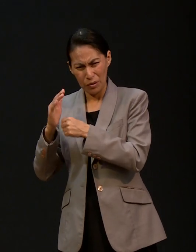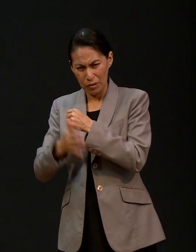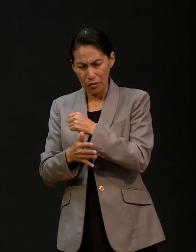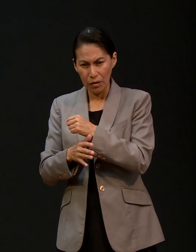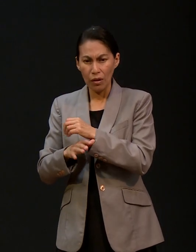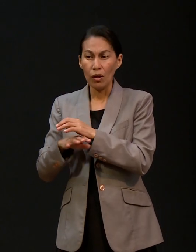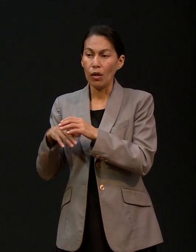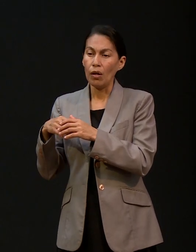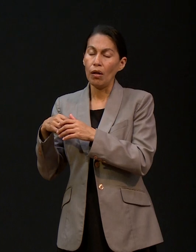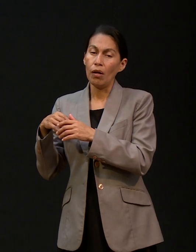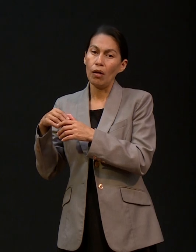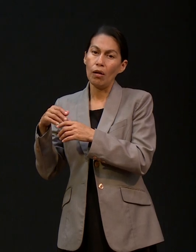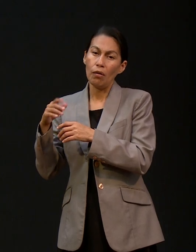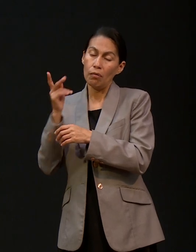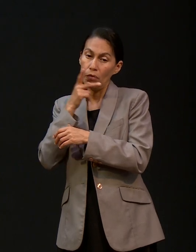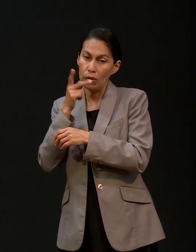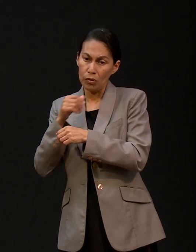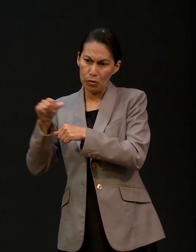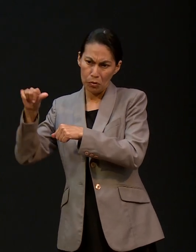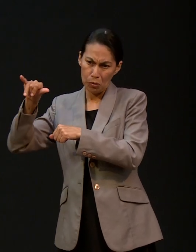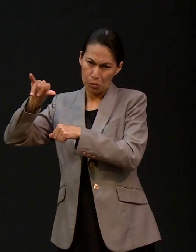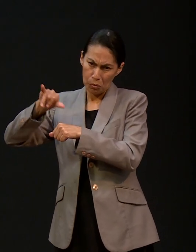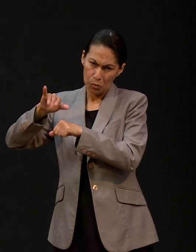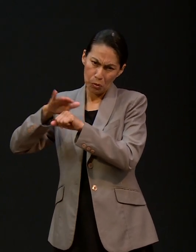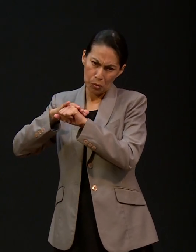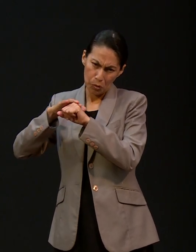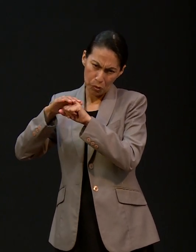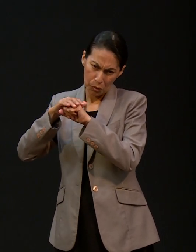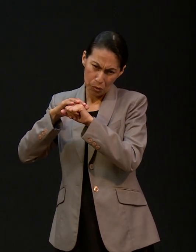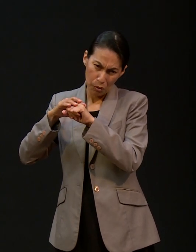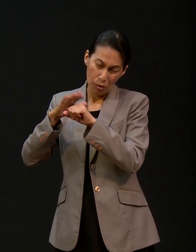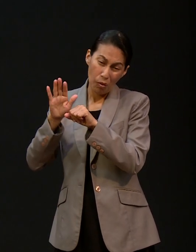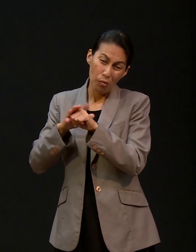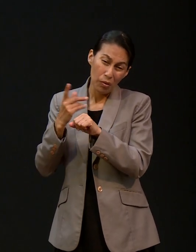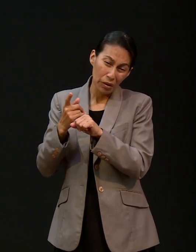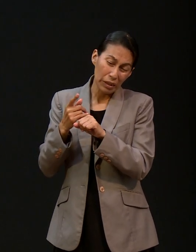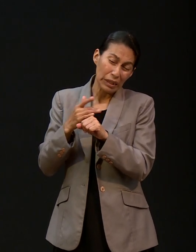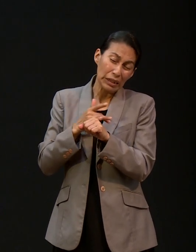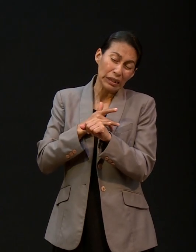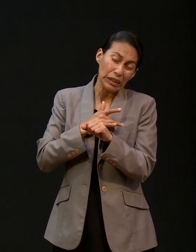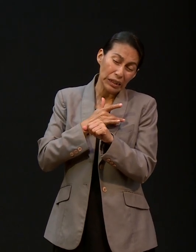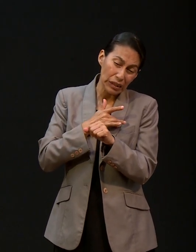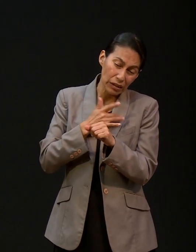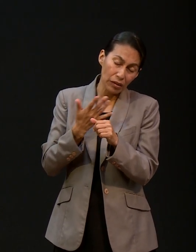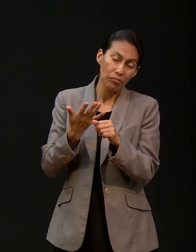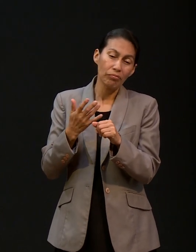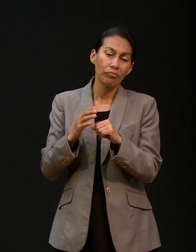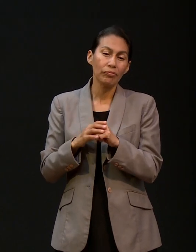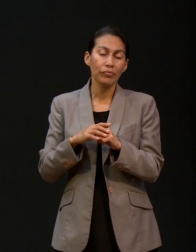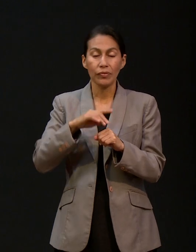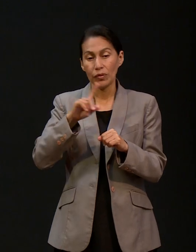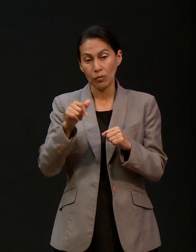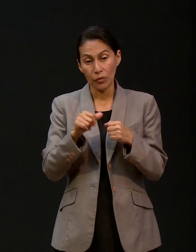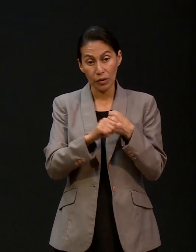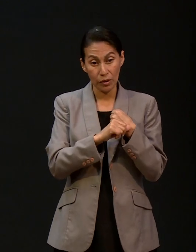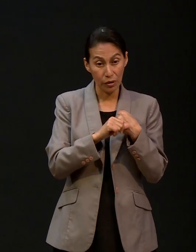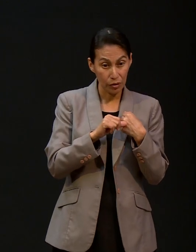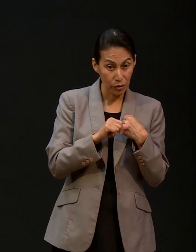sabíamos que su vida estaba pues muy delicada. Después de esa cirugía de